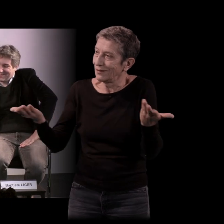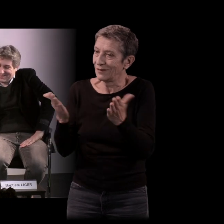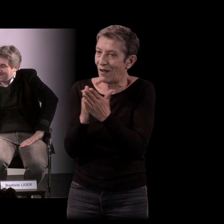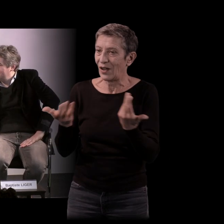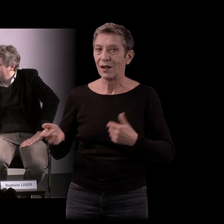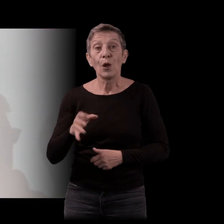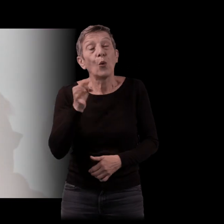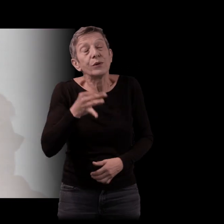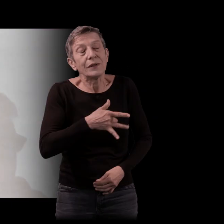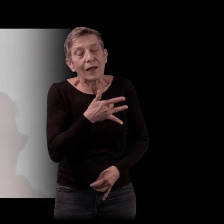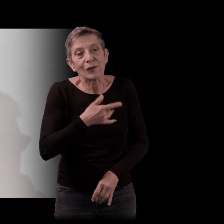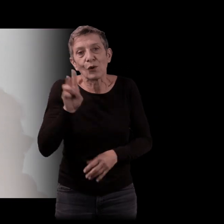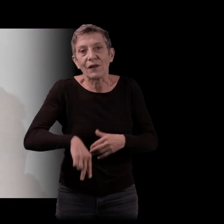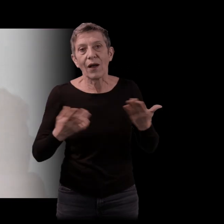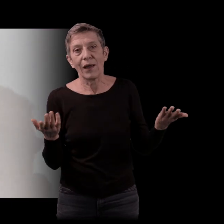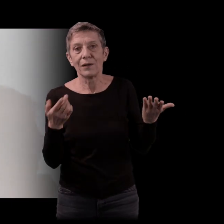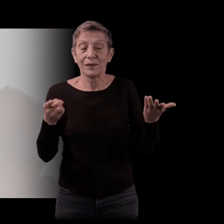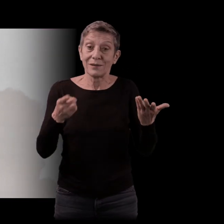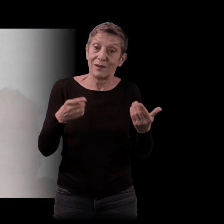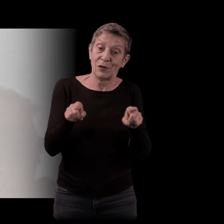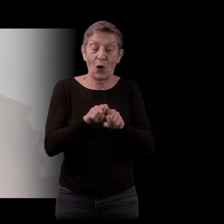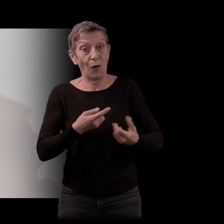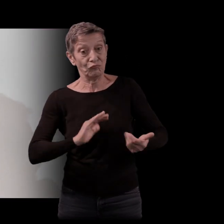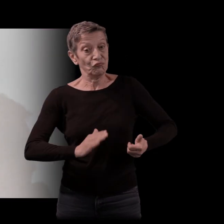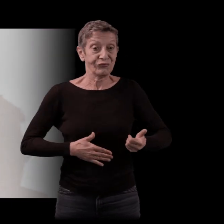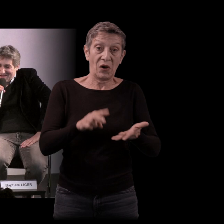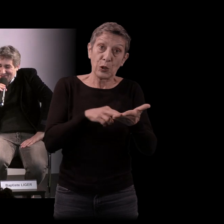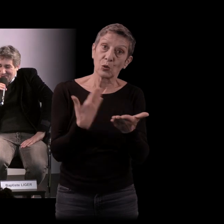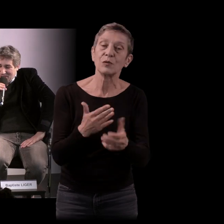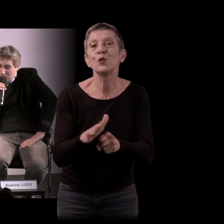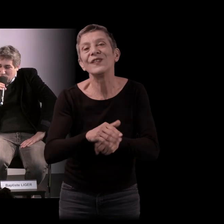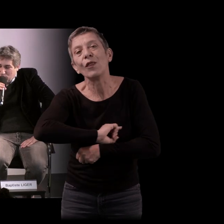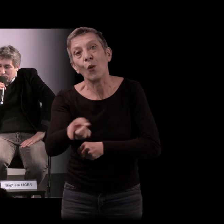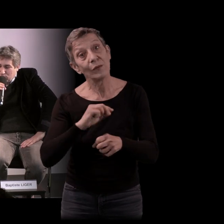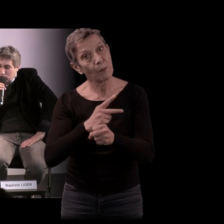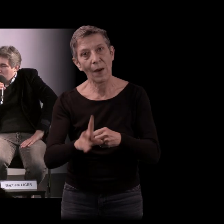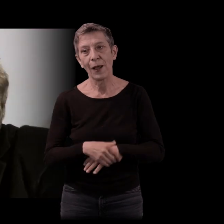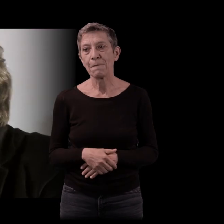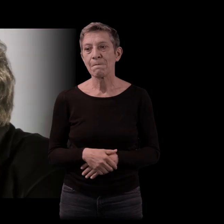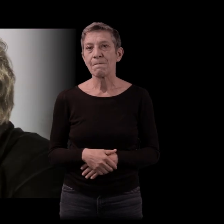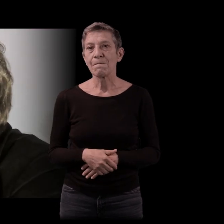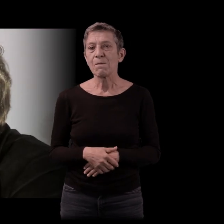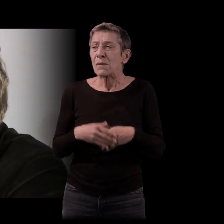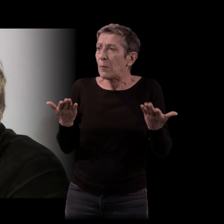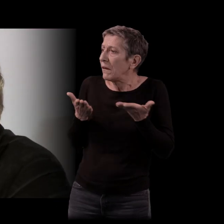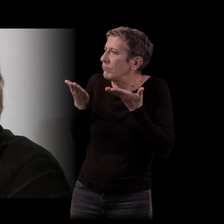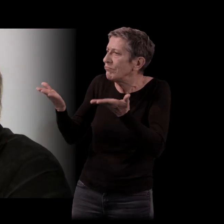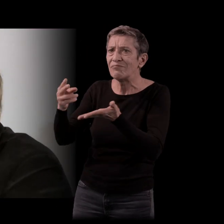Bon, ben voilà, ça ne remplit pas une vie de lecteur, mais c'était quand même pas mal. Mais pour le coup, vous, qu'est-ce que vous lisiez quand